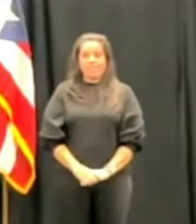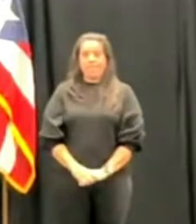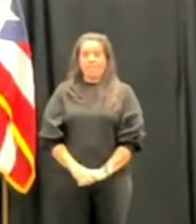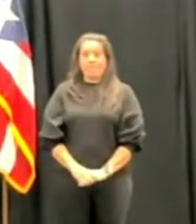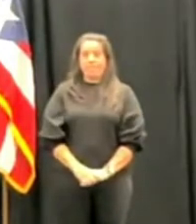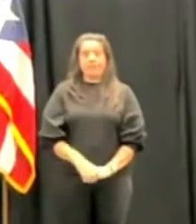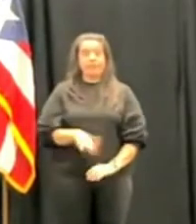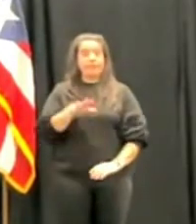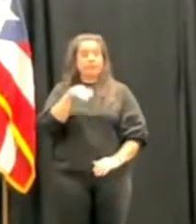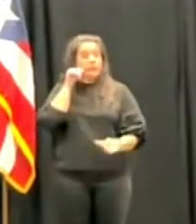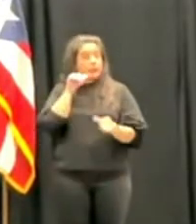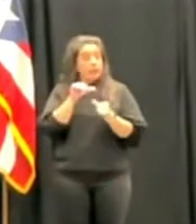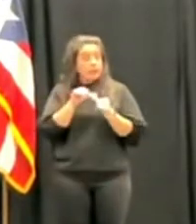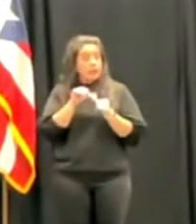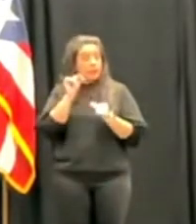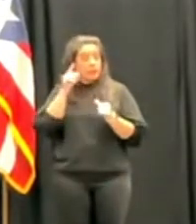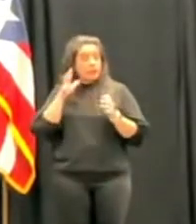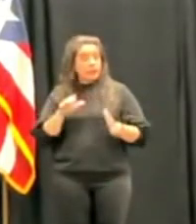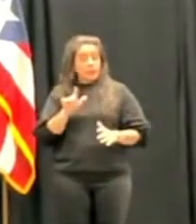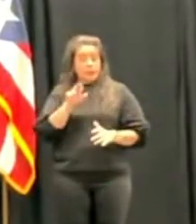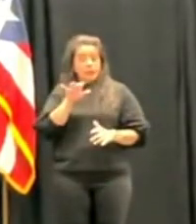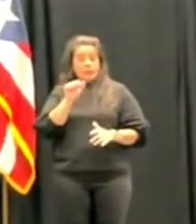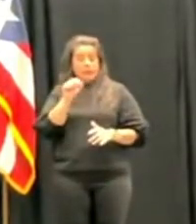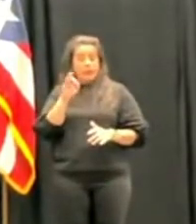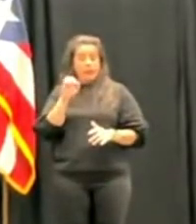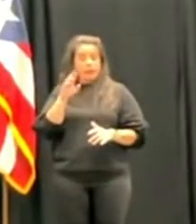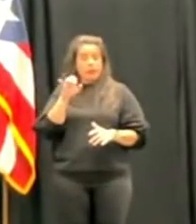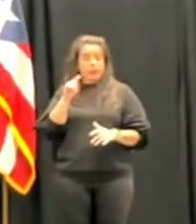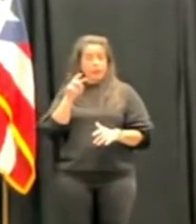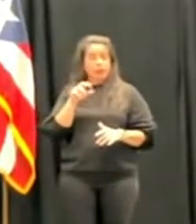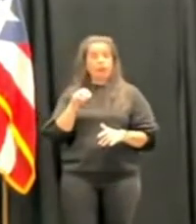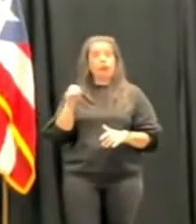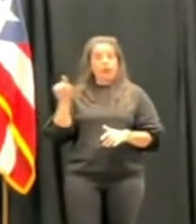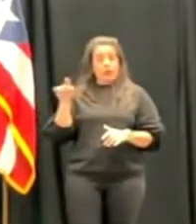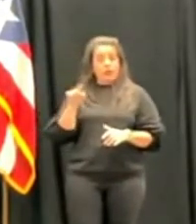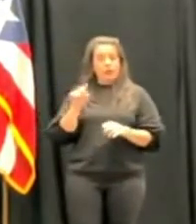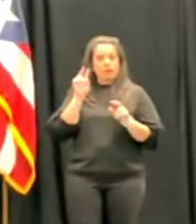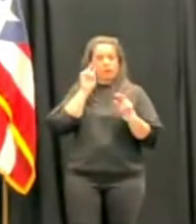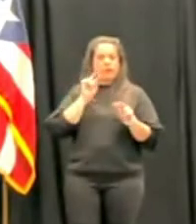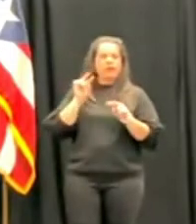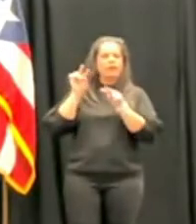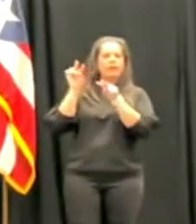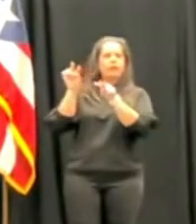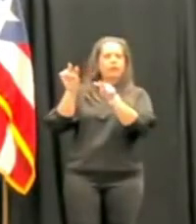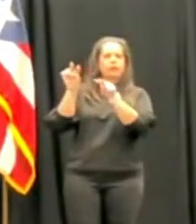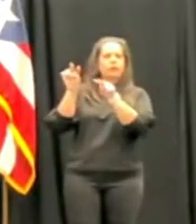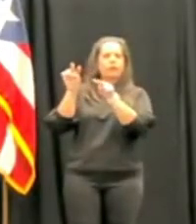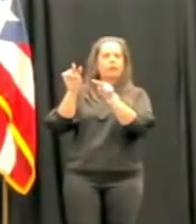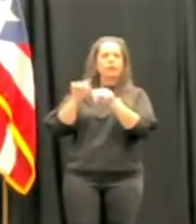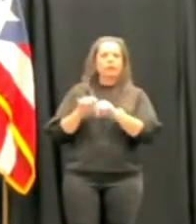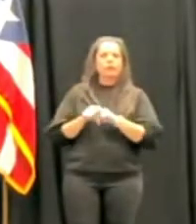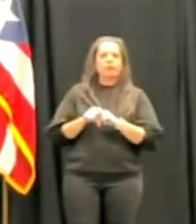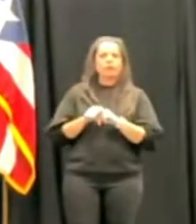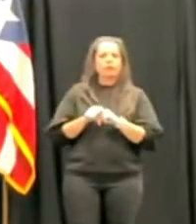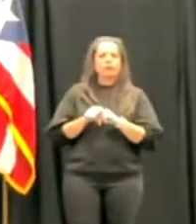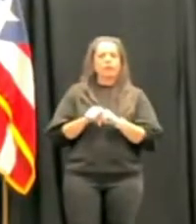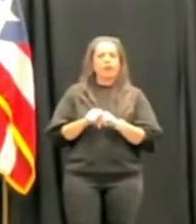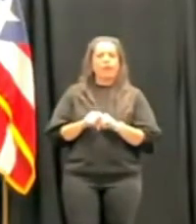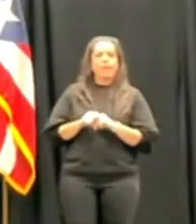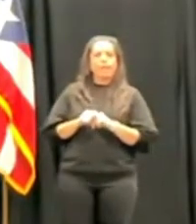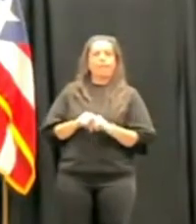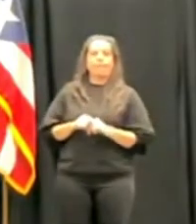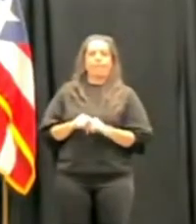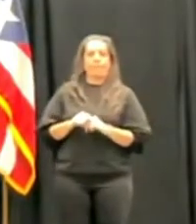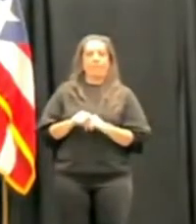Debemos recordar que el gobernador Luis Fortunio ha tenido una visión que probablemente al